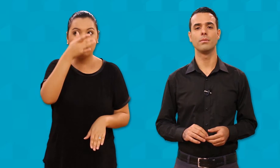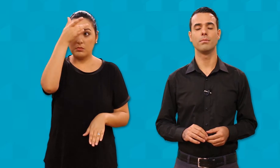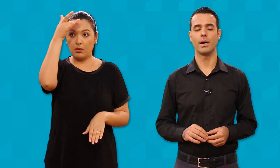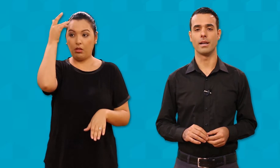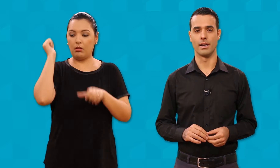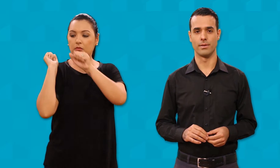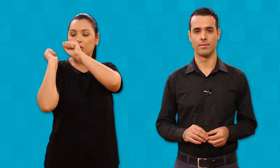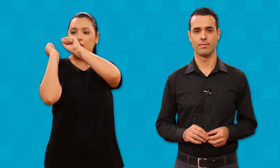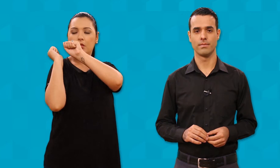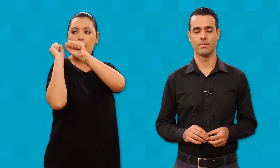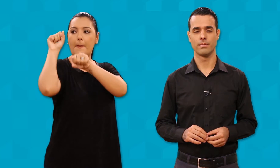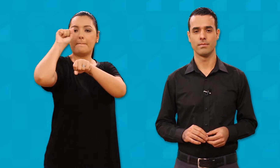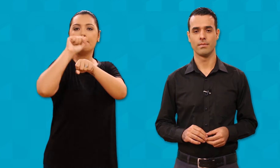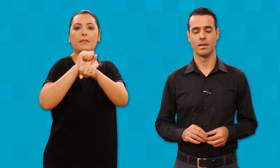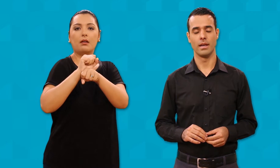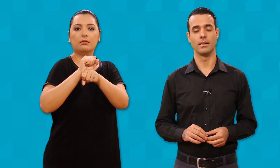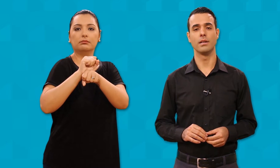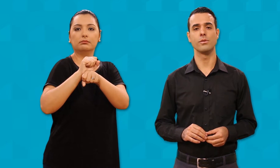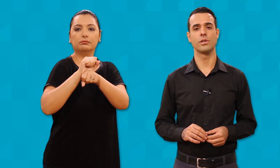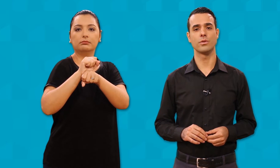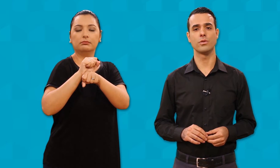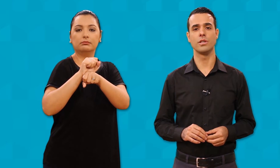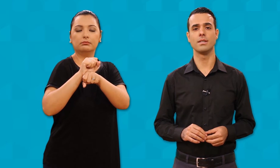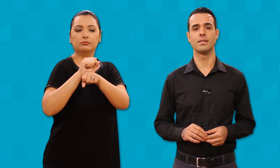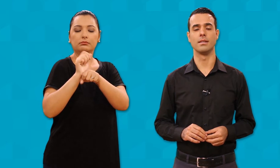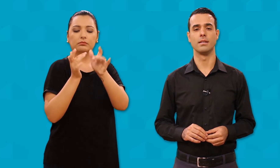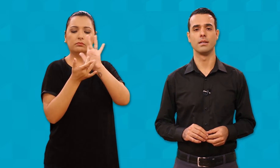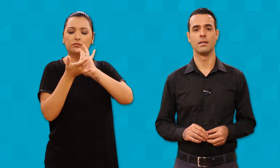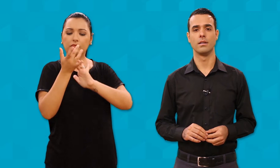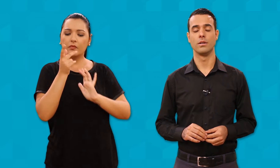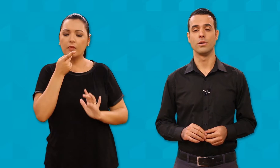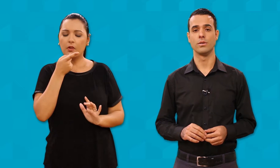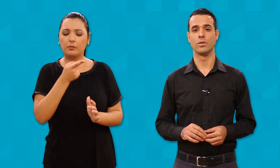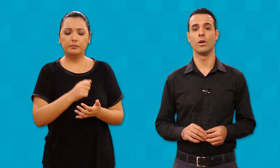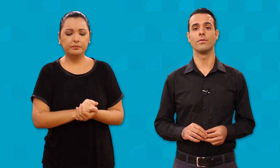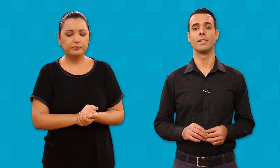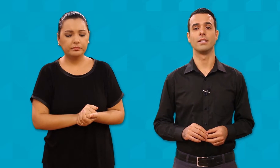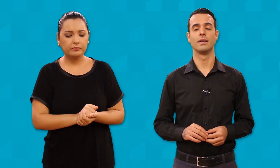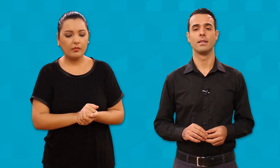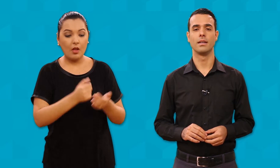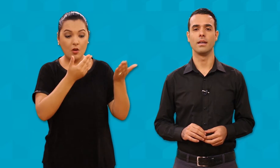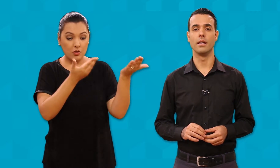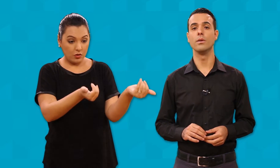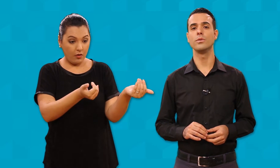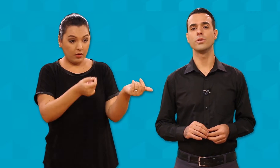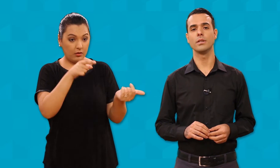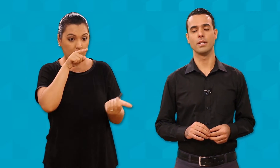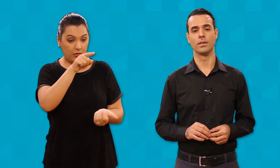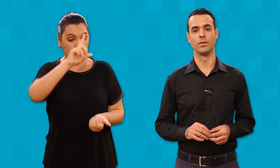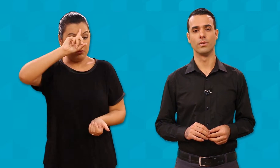pararam. Então Jesus disse, jovem, eu te ordeno,